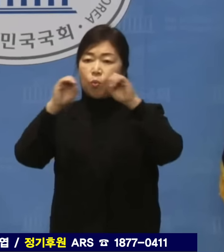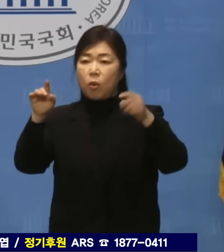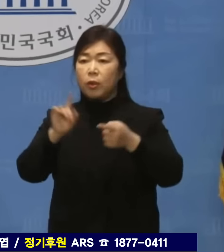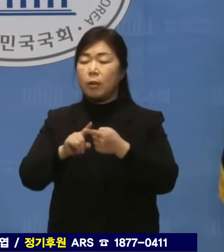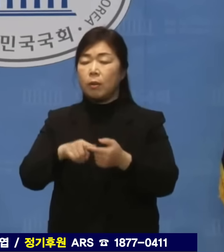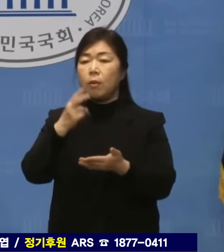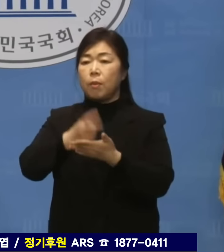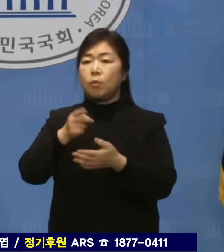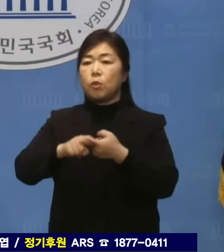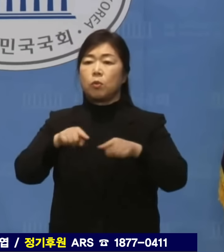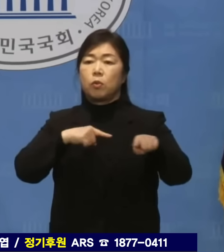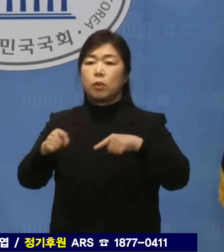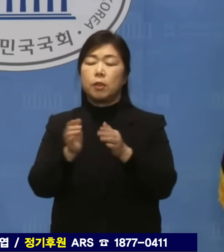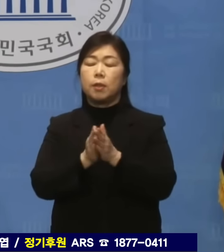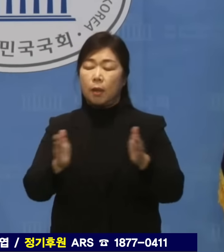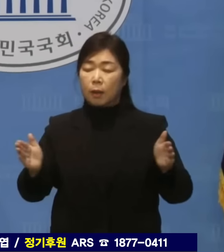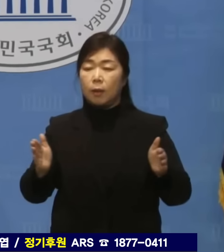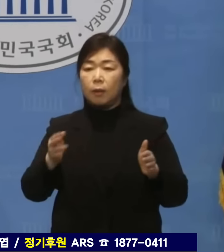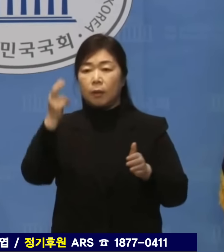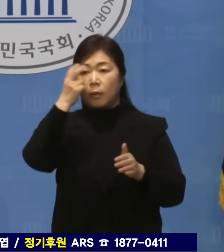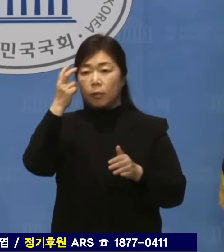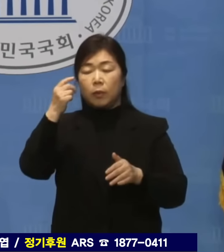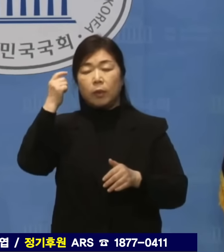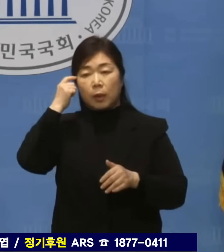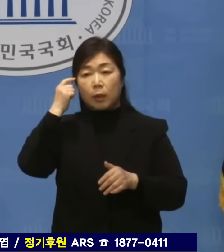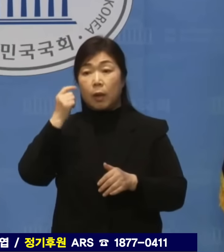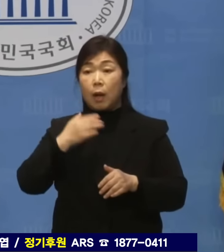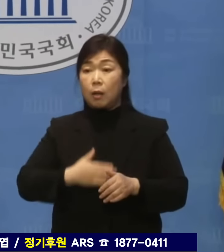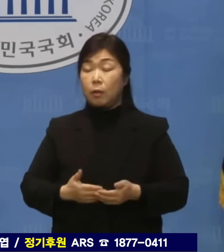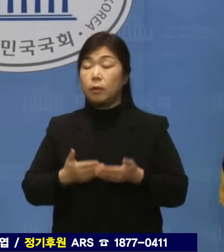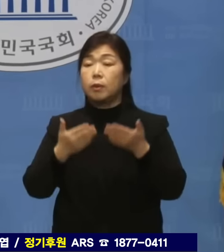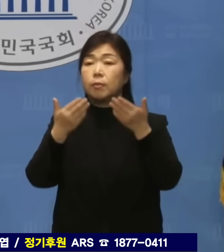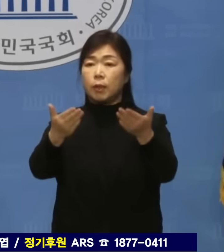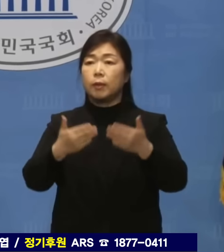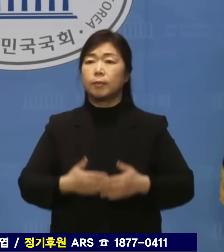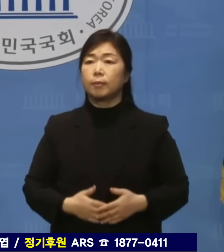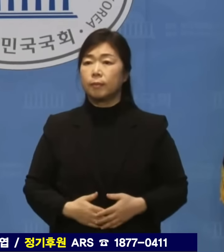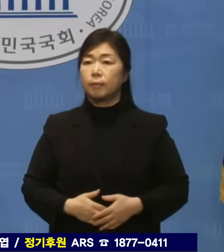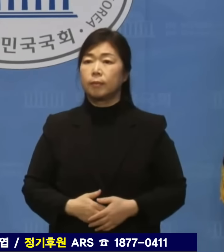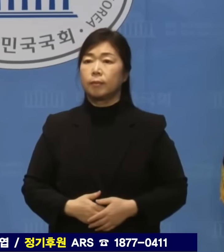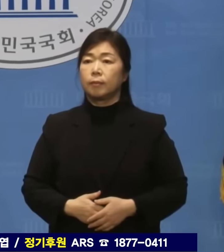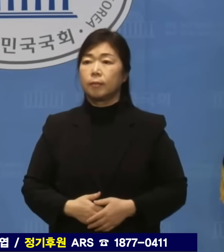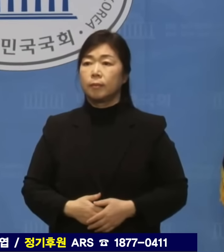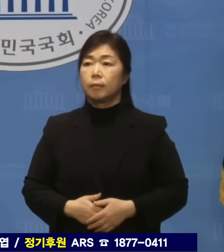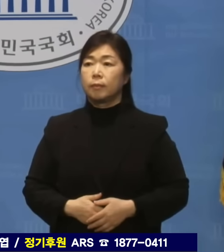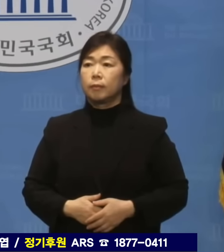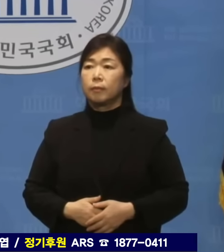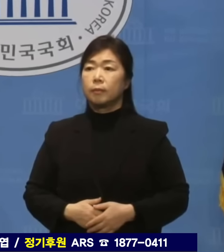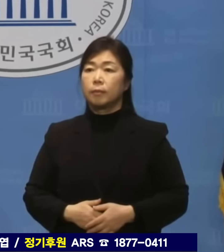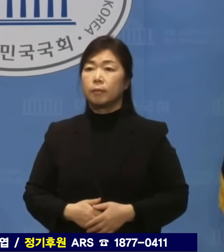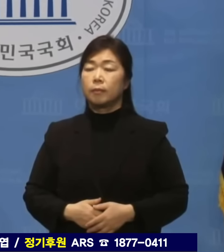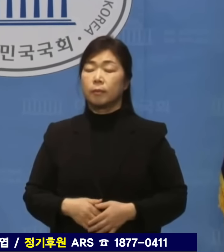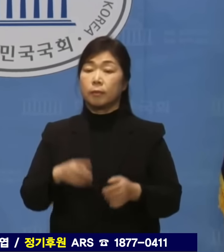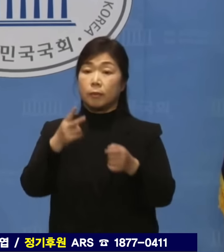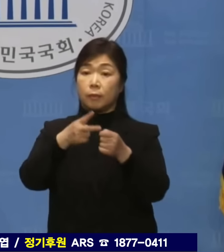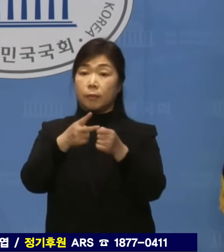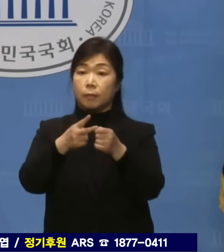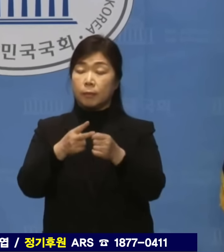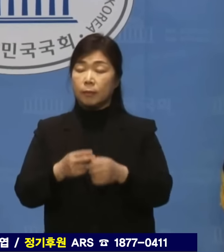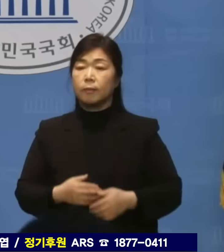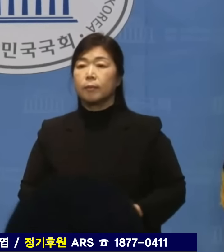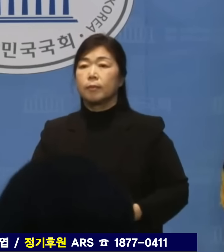법적 조치를 검토할 수밖에 없다는 점을 분명히 경고합니다. 두 번째입니다.